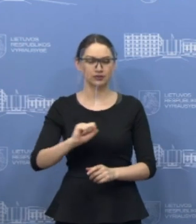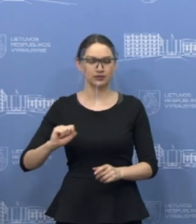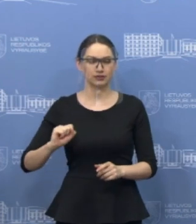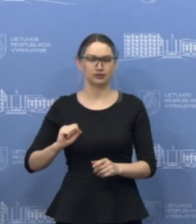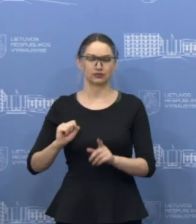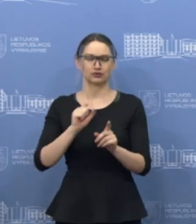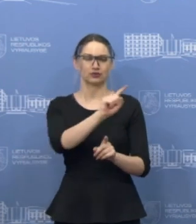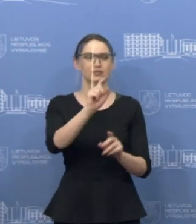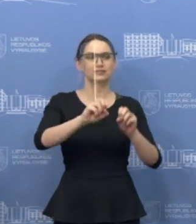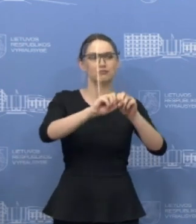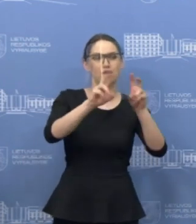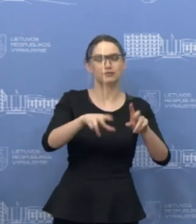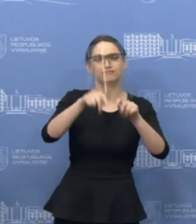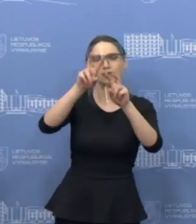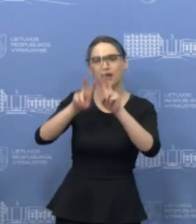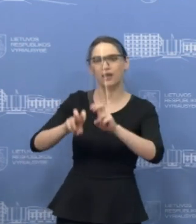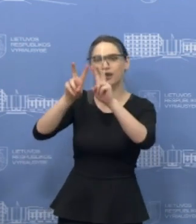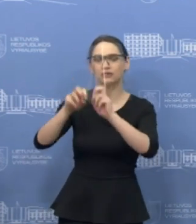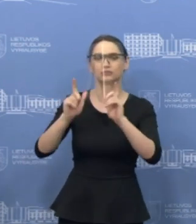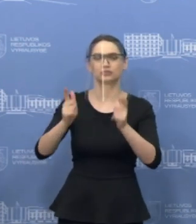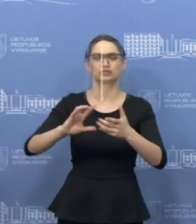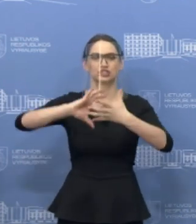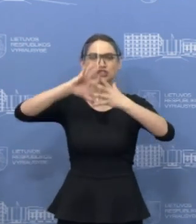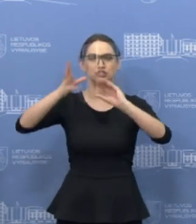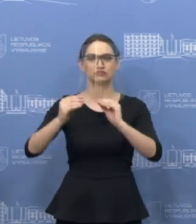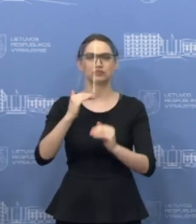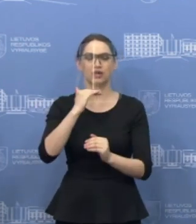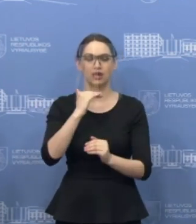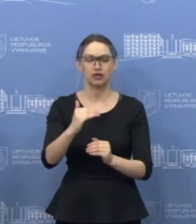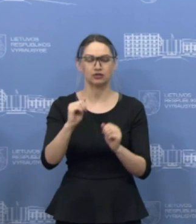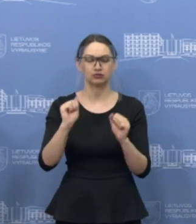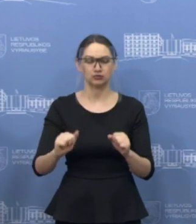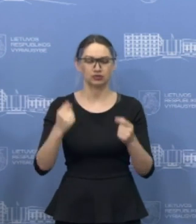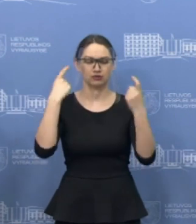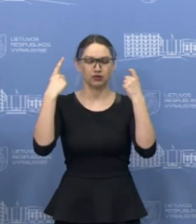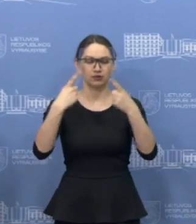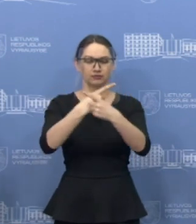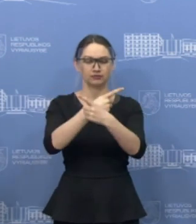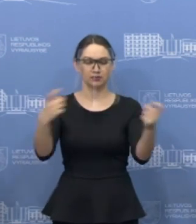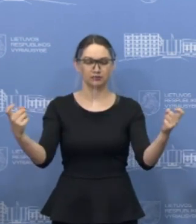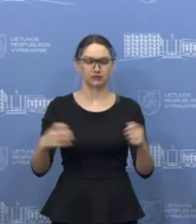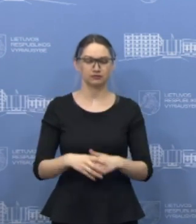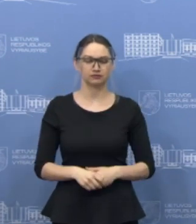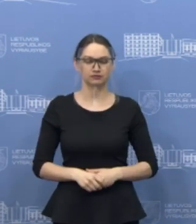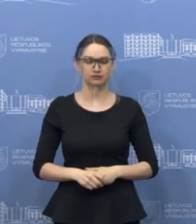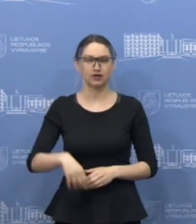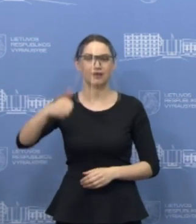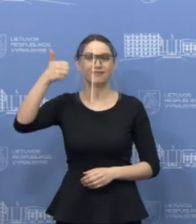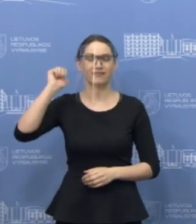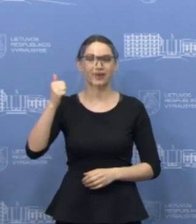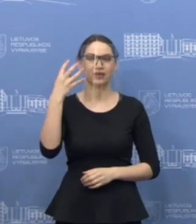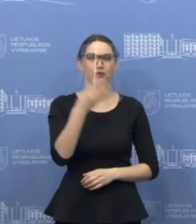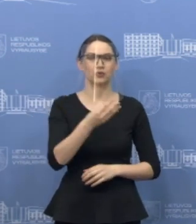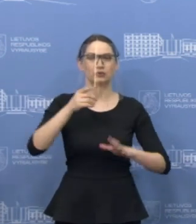jas daro, analizuoja ir kai bus apibendrintos išvados, mes galėsime jas pateikti visuomenėje. Bet tiesiog vakar nustatyti